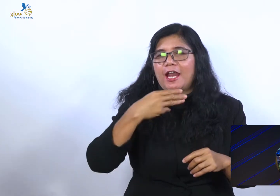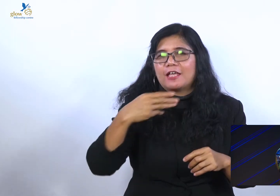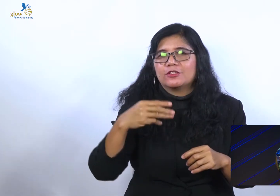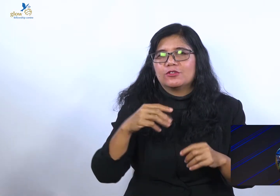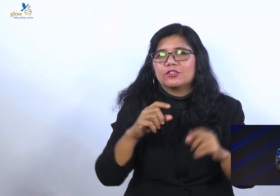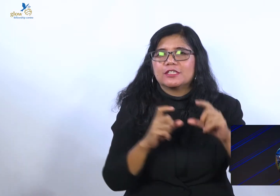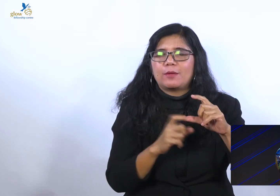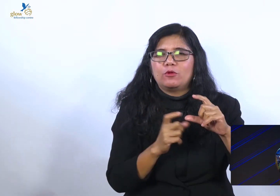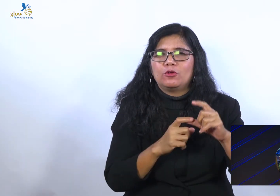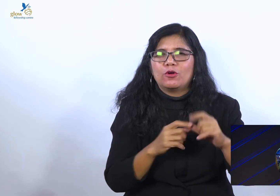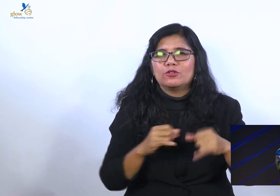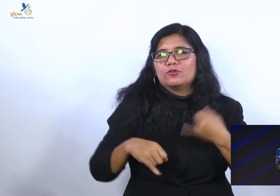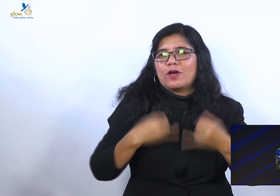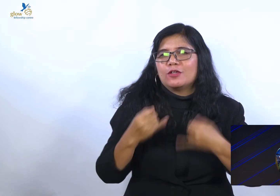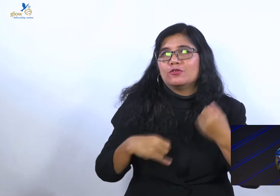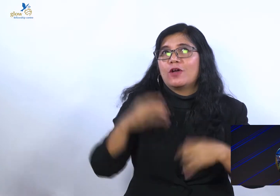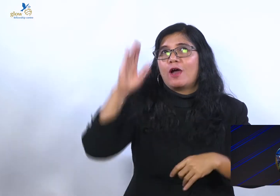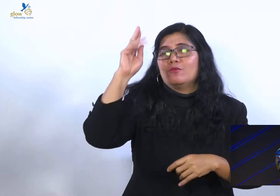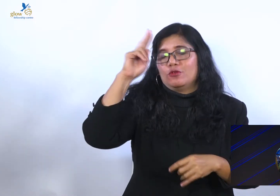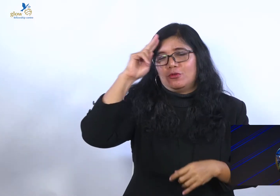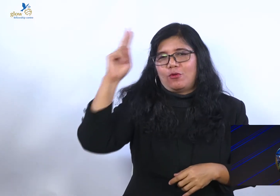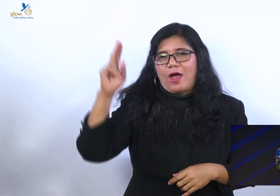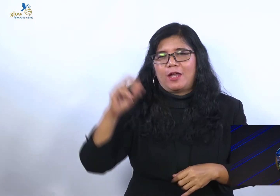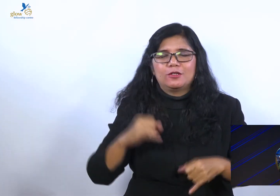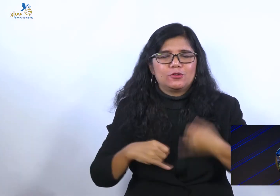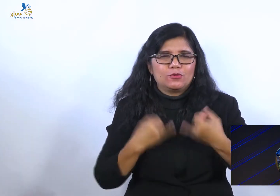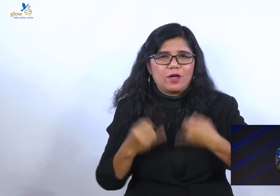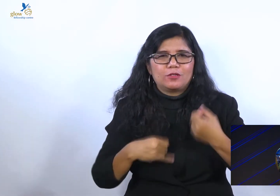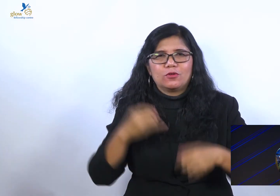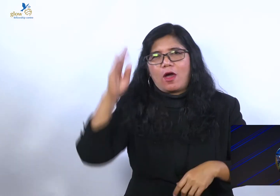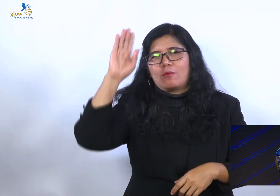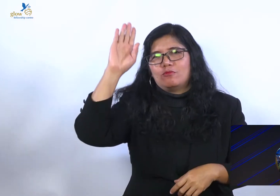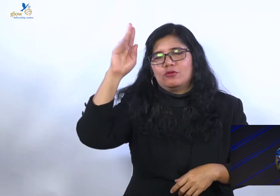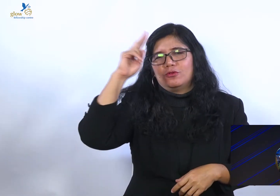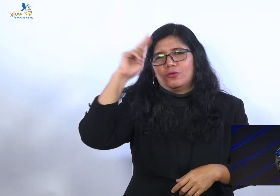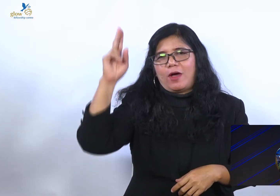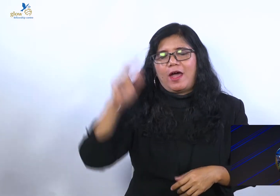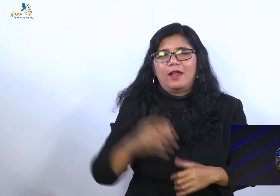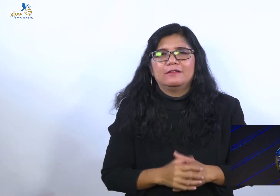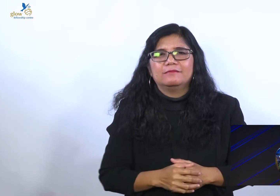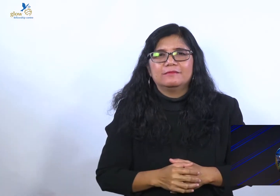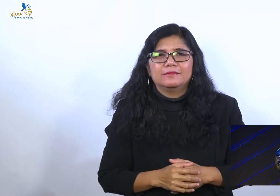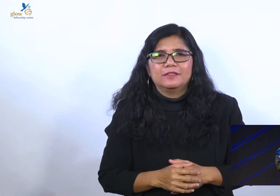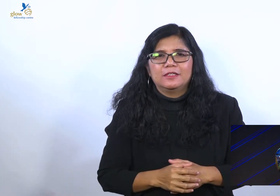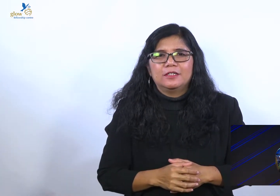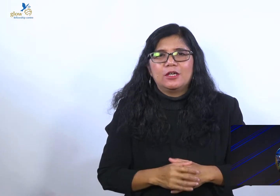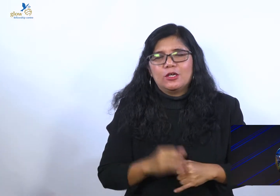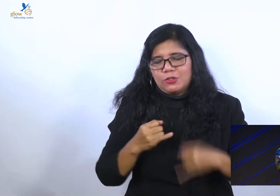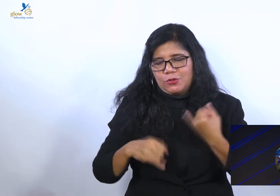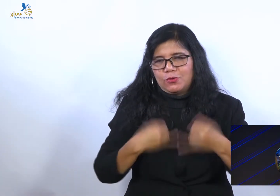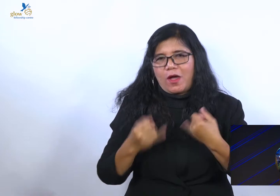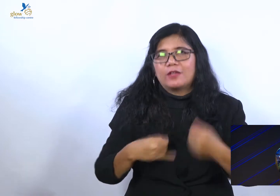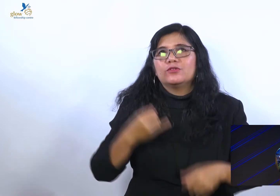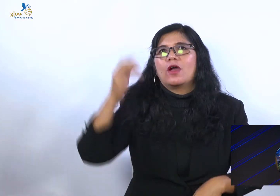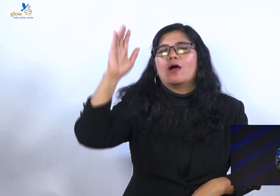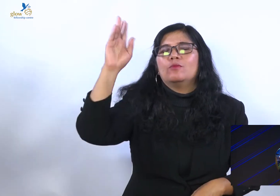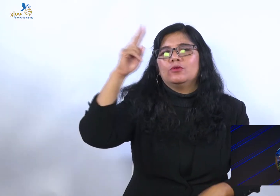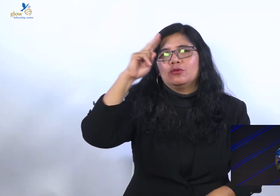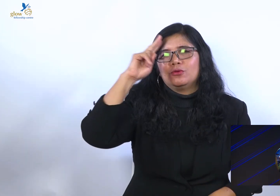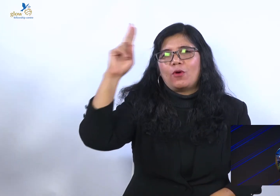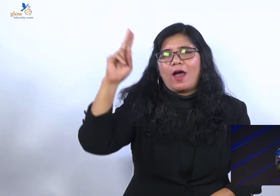Tuhan, suka-suka-mu